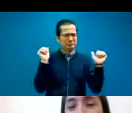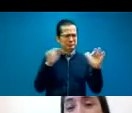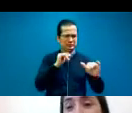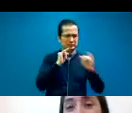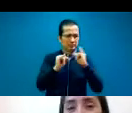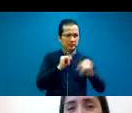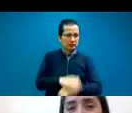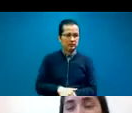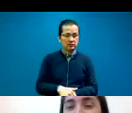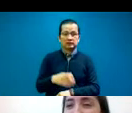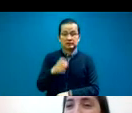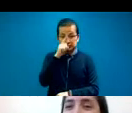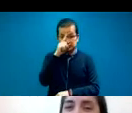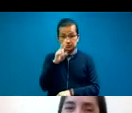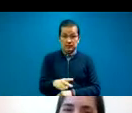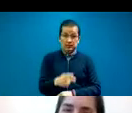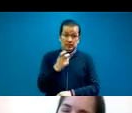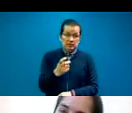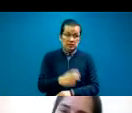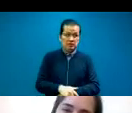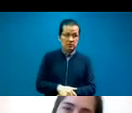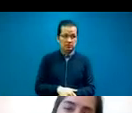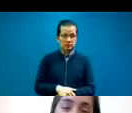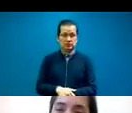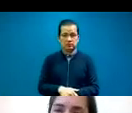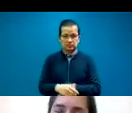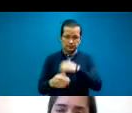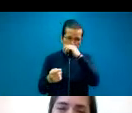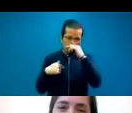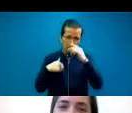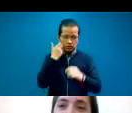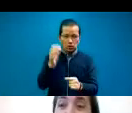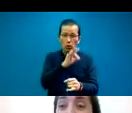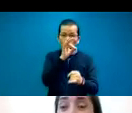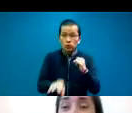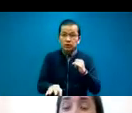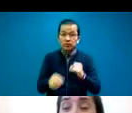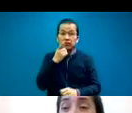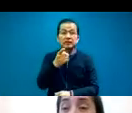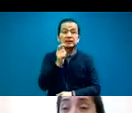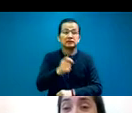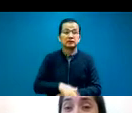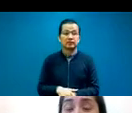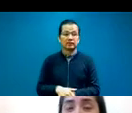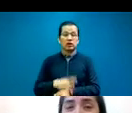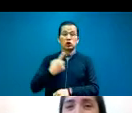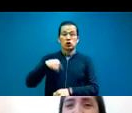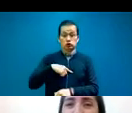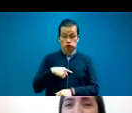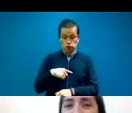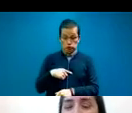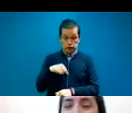así que bueno, sí. Lo que quería por último, para cerrar, contarles que nosotros este año